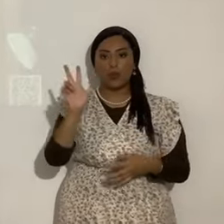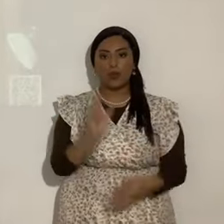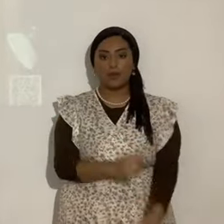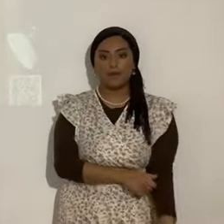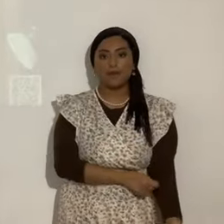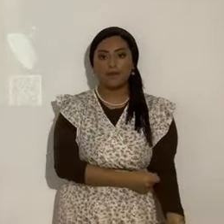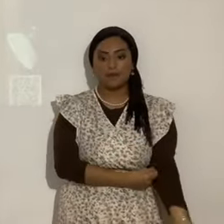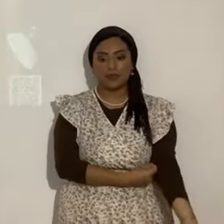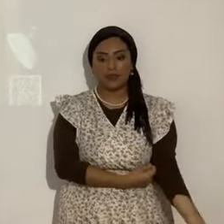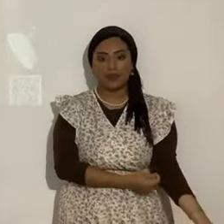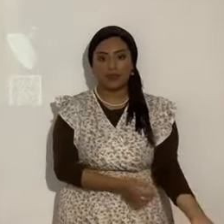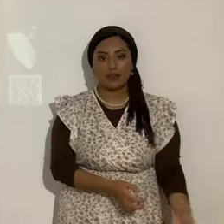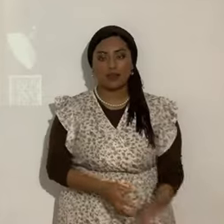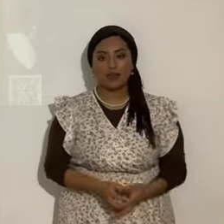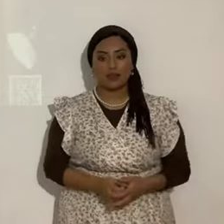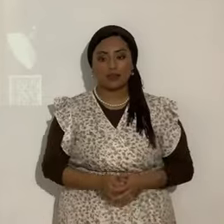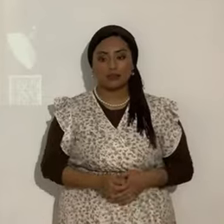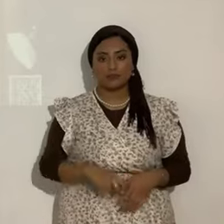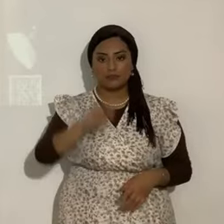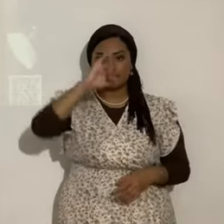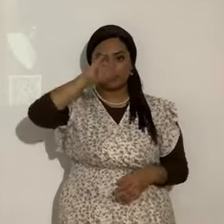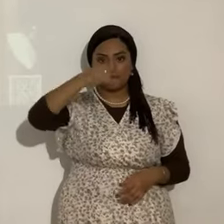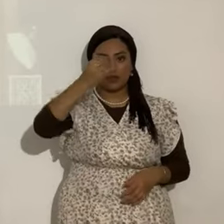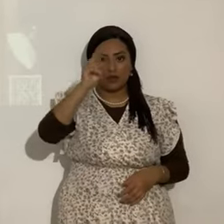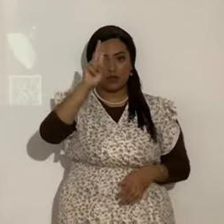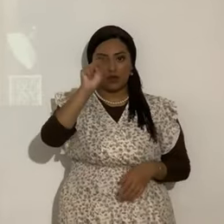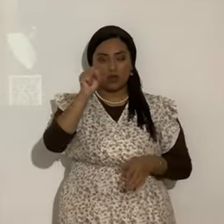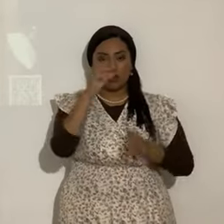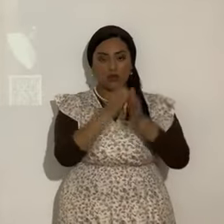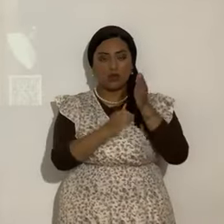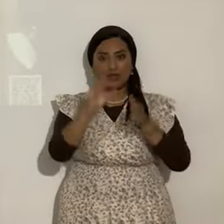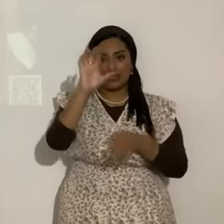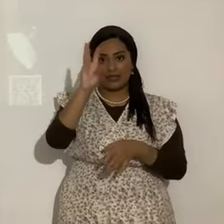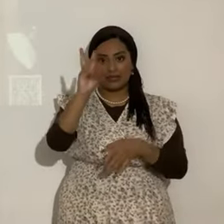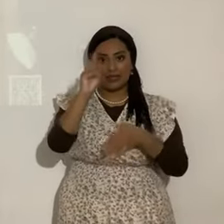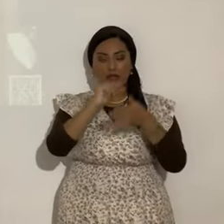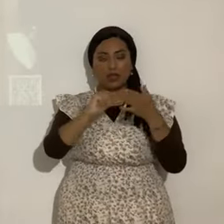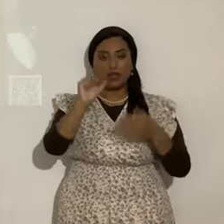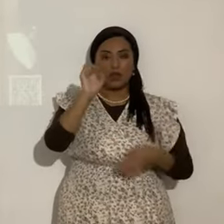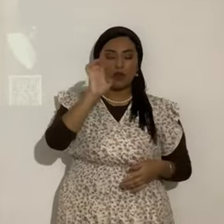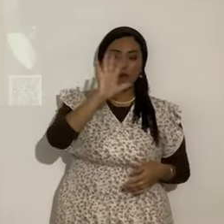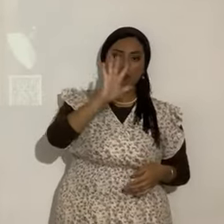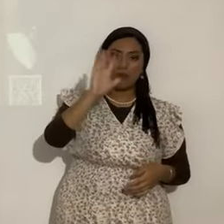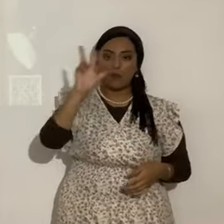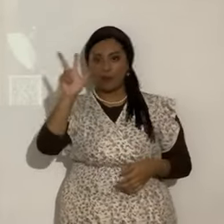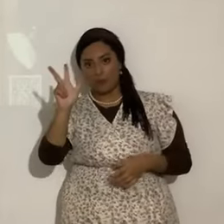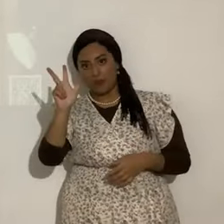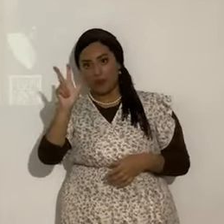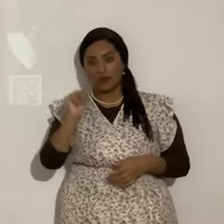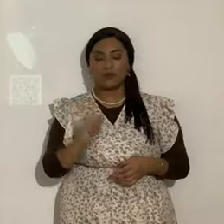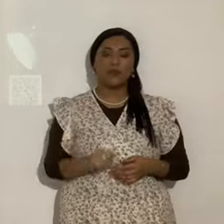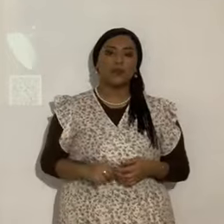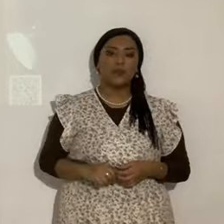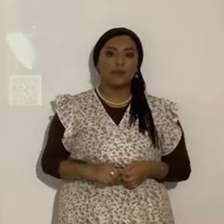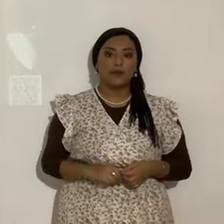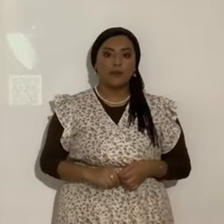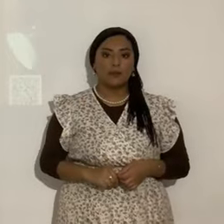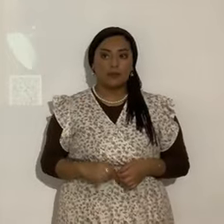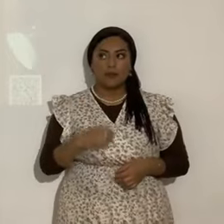Vamos ahí a Juan 6.53. 6.53.